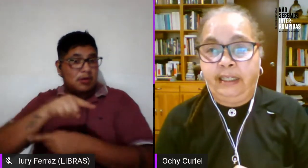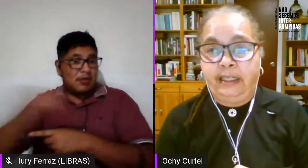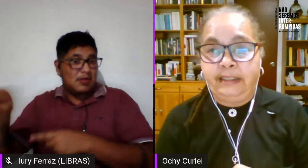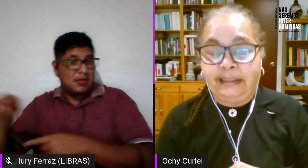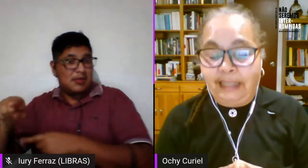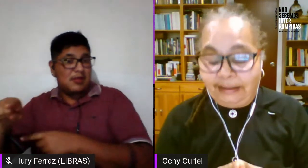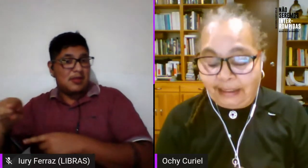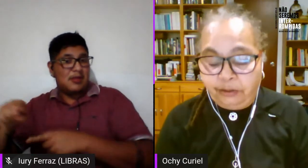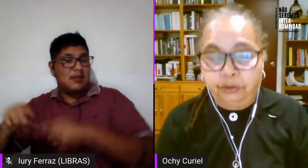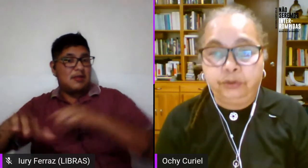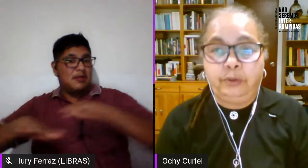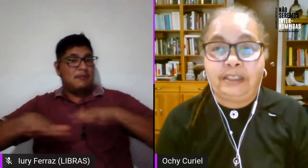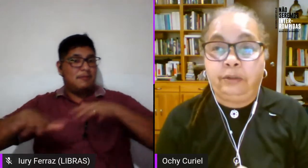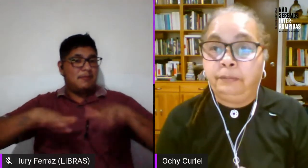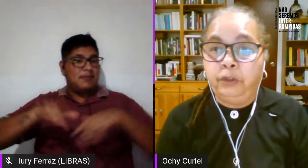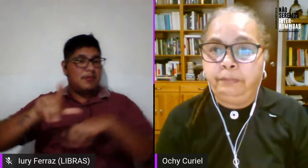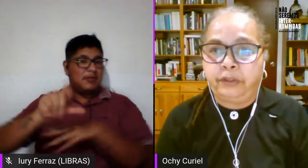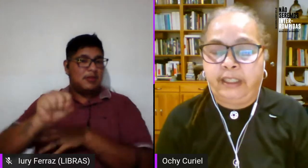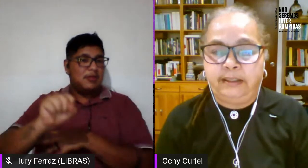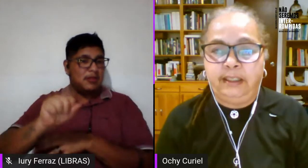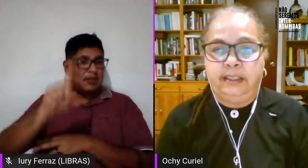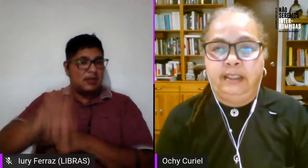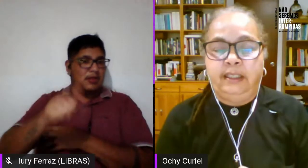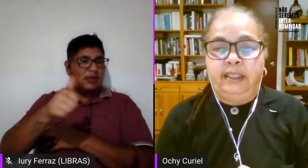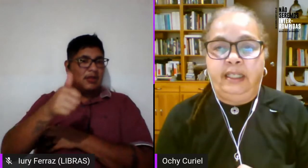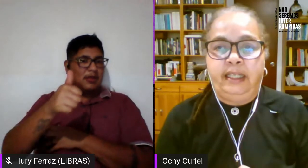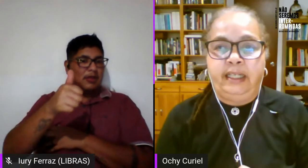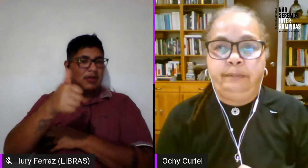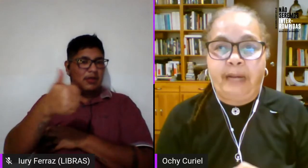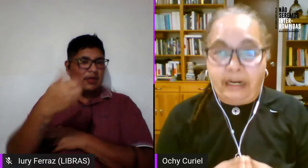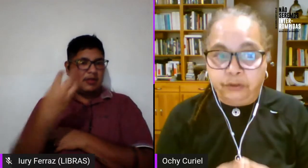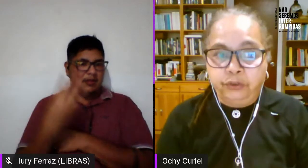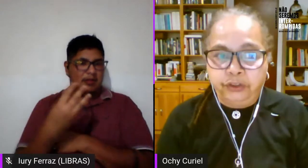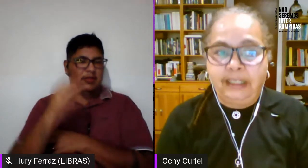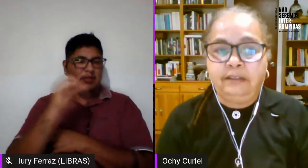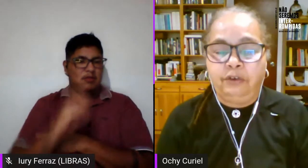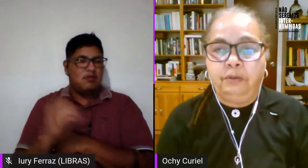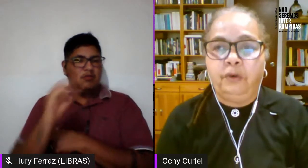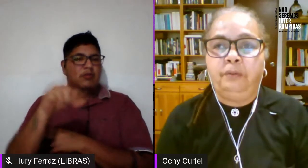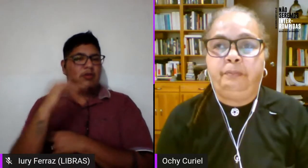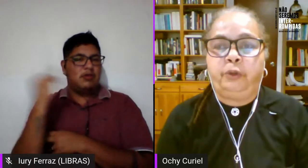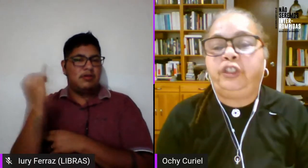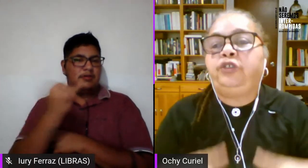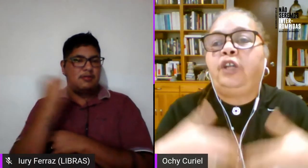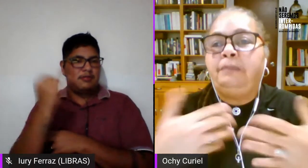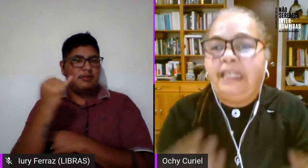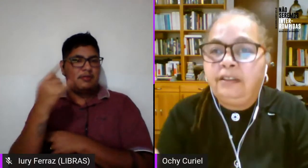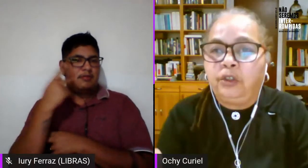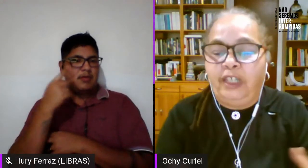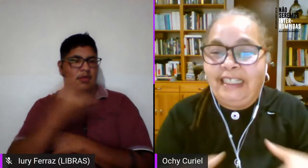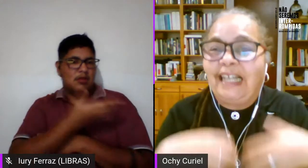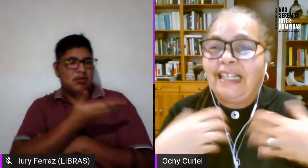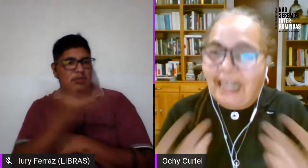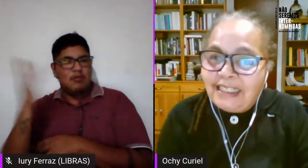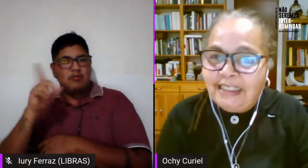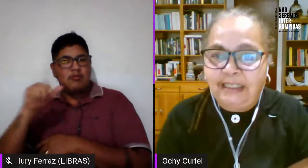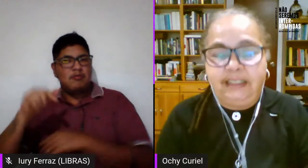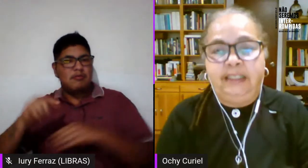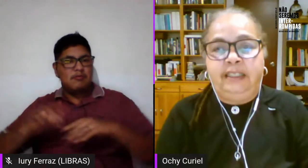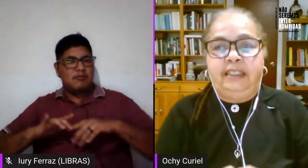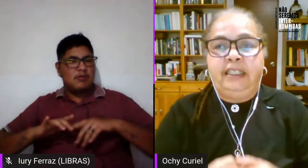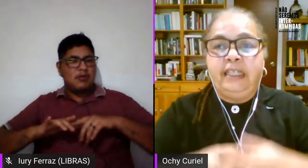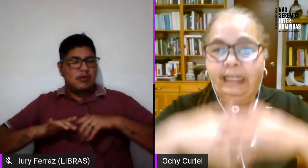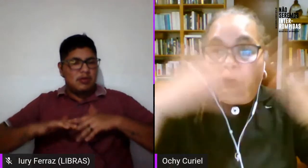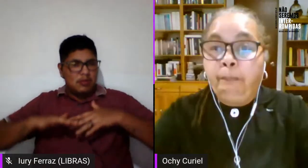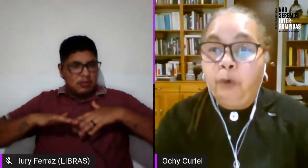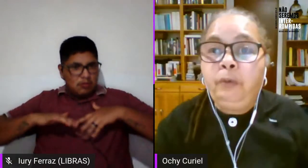del 13 de octubre ha sido muy importante para nosotras como posicionamiento en la calle